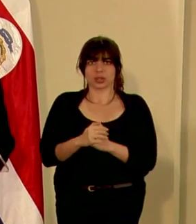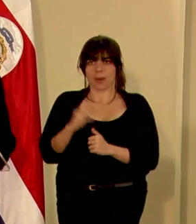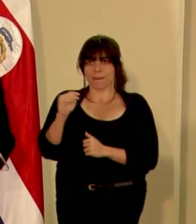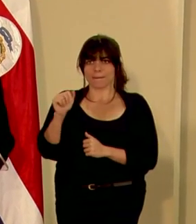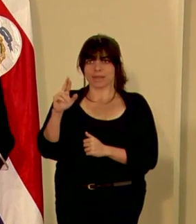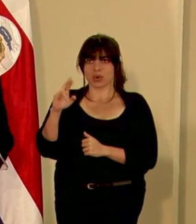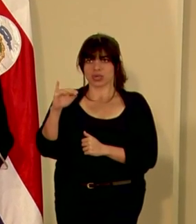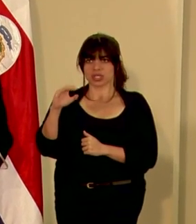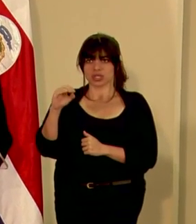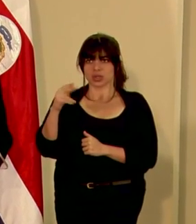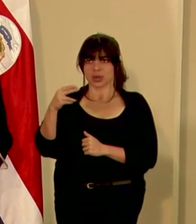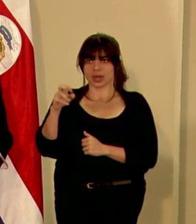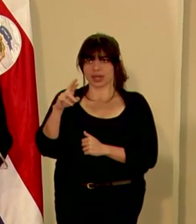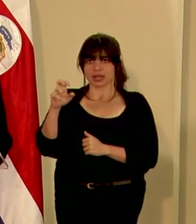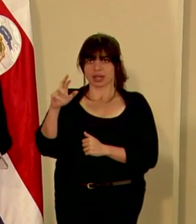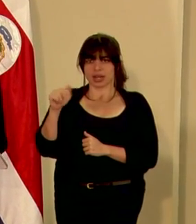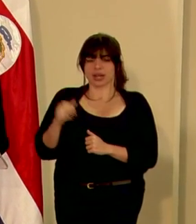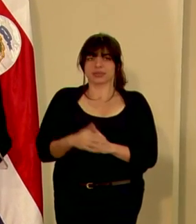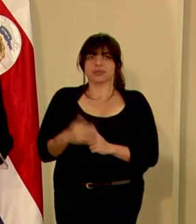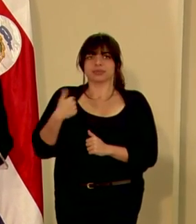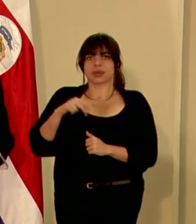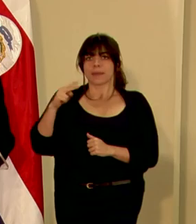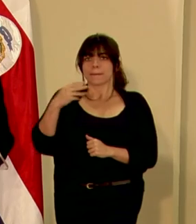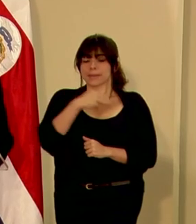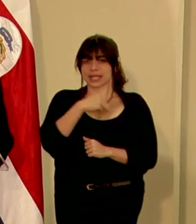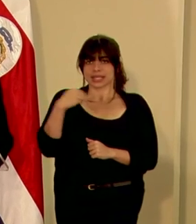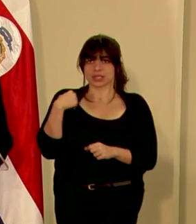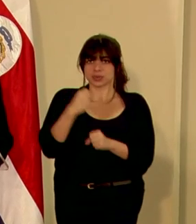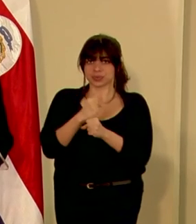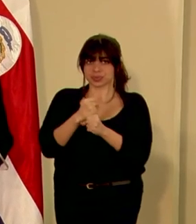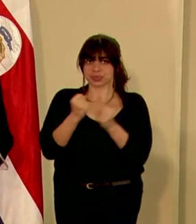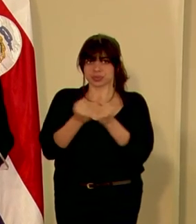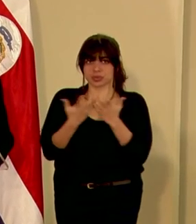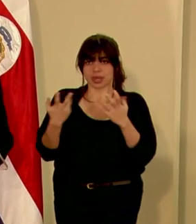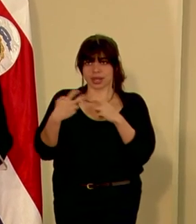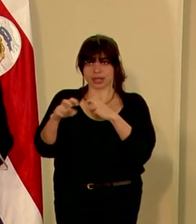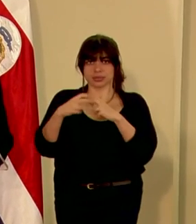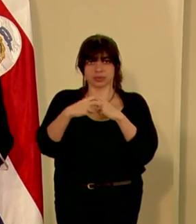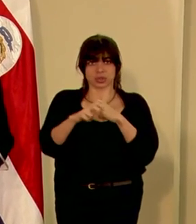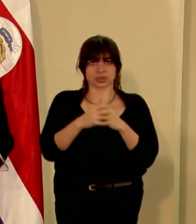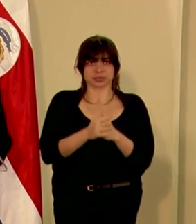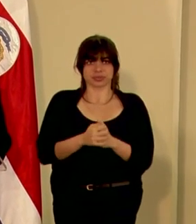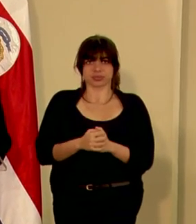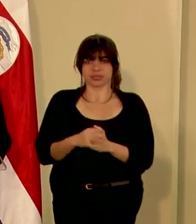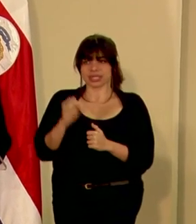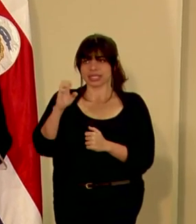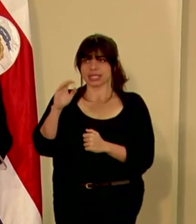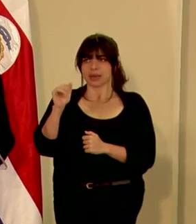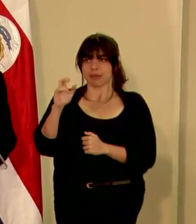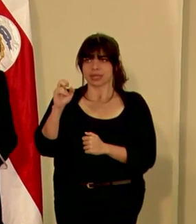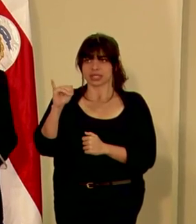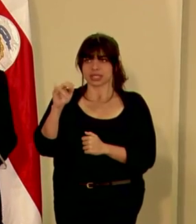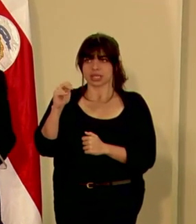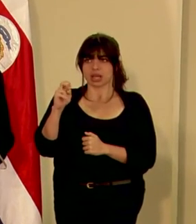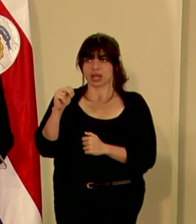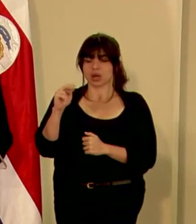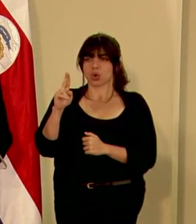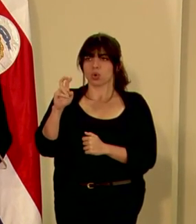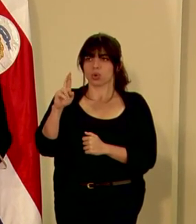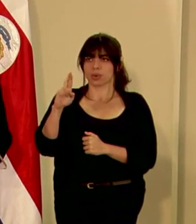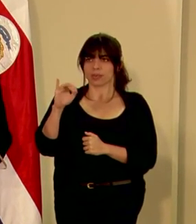Mauricio Herrera, el señor Viceministro de Obras Públicas y Transportes, don Sebastián Urbina,